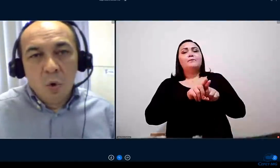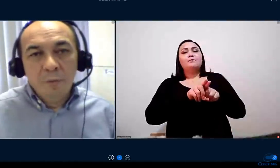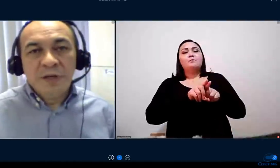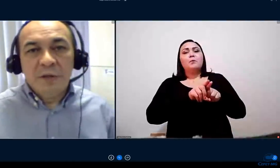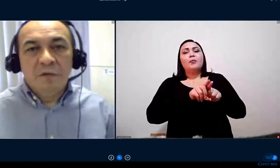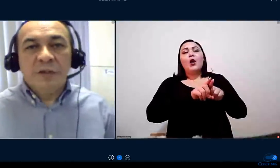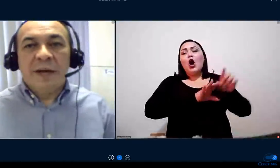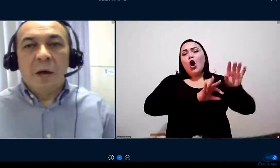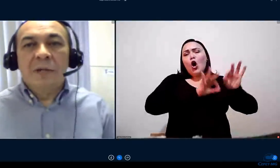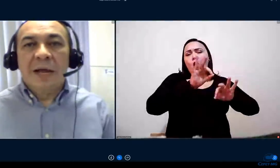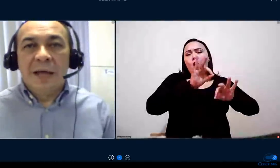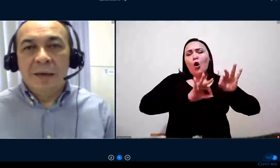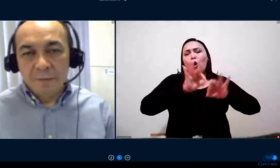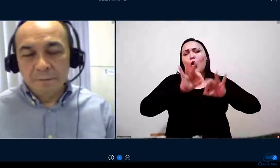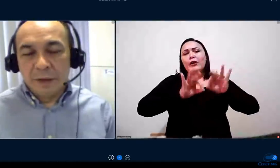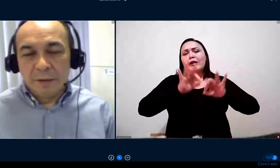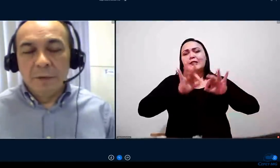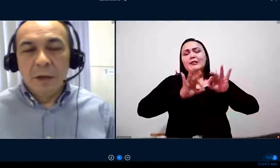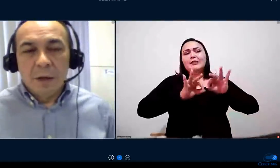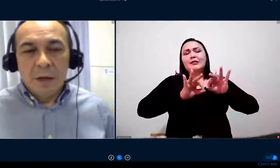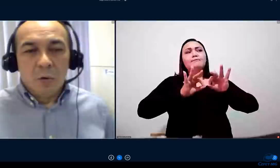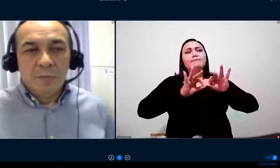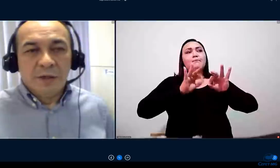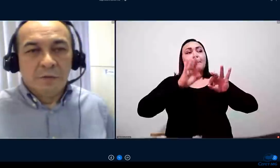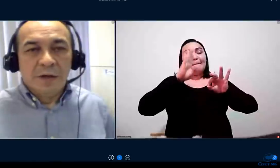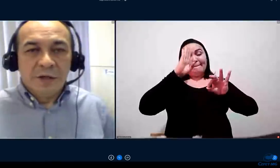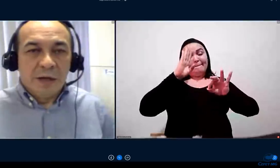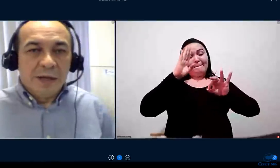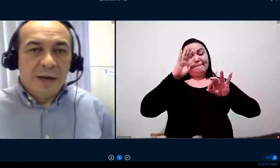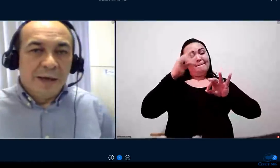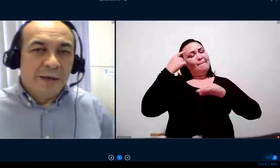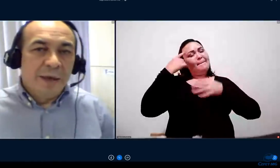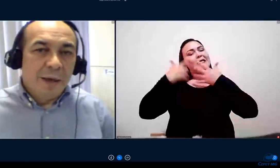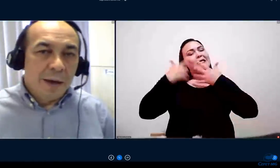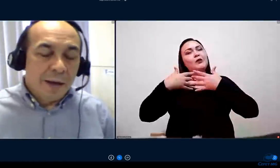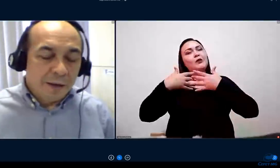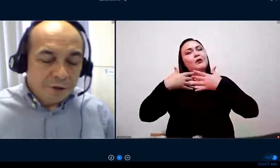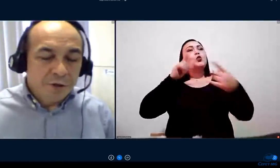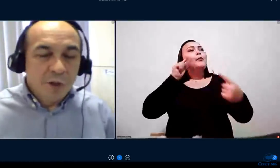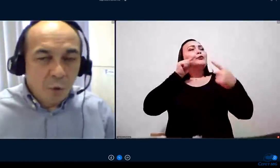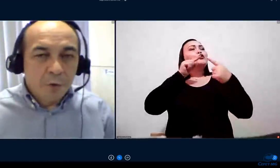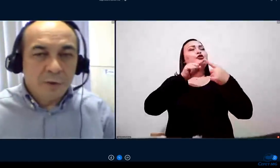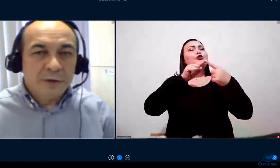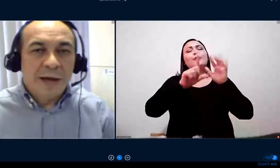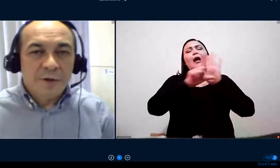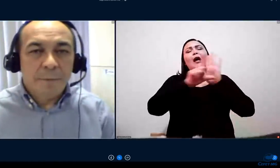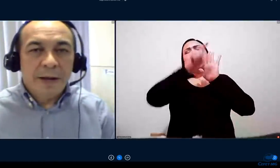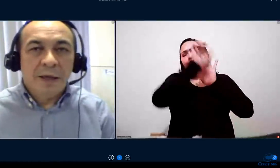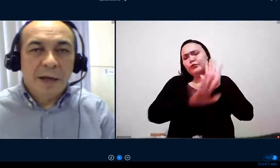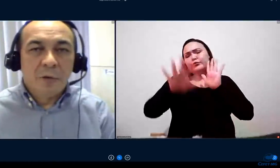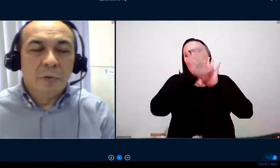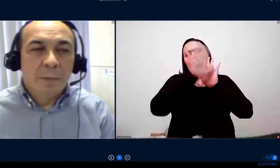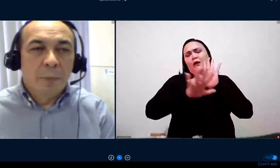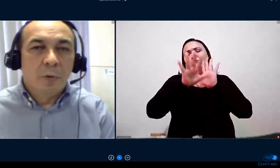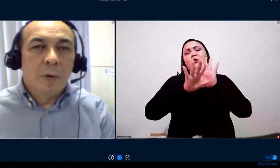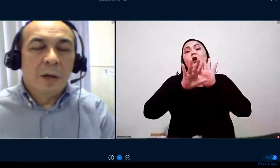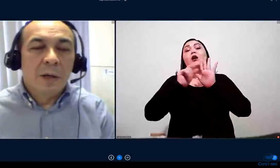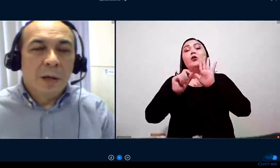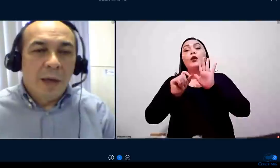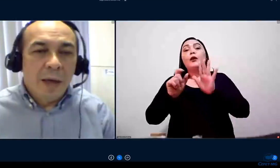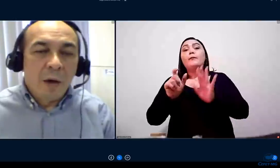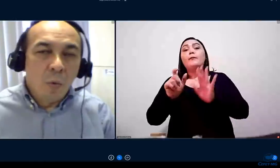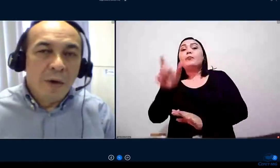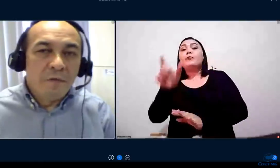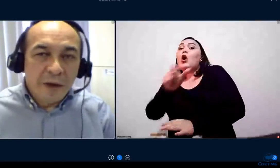o objetivo geral da lei, né, e o objetivo geral da lei é que a gente dê oportunidade para aquele aluno que por um,